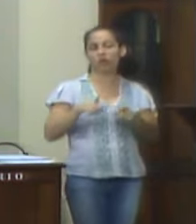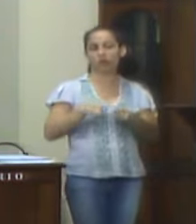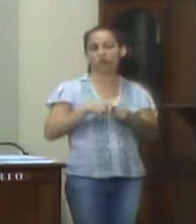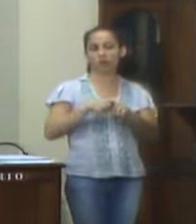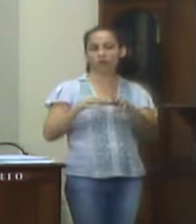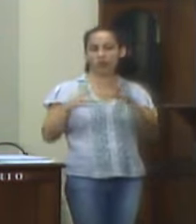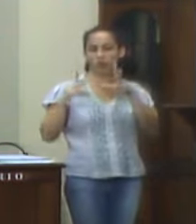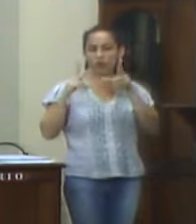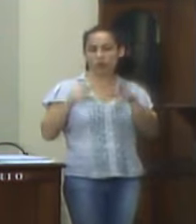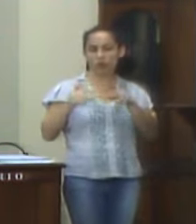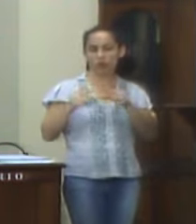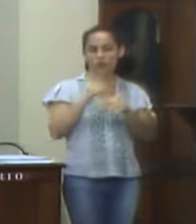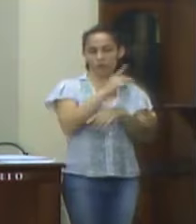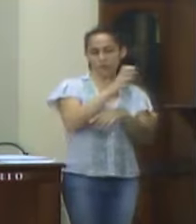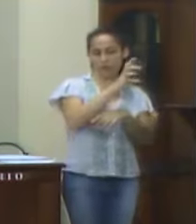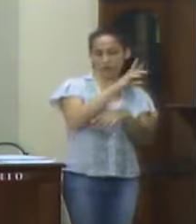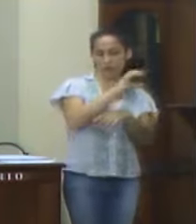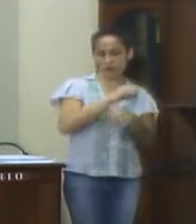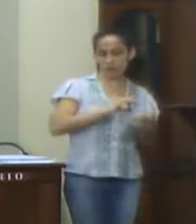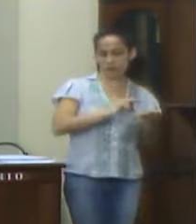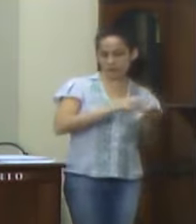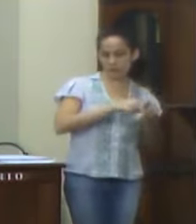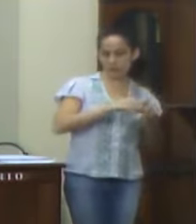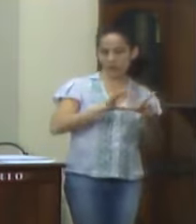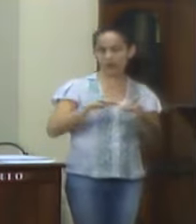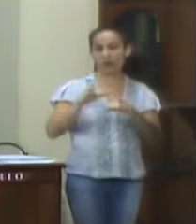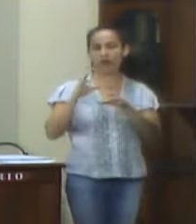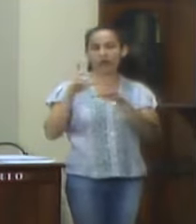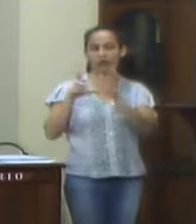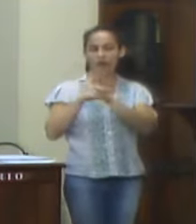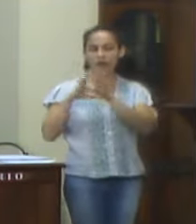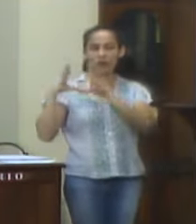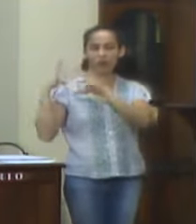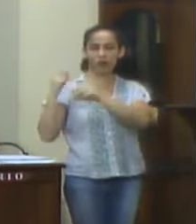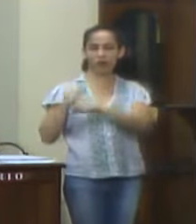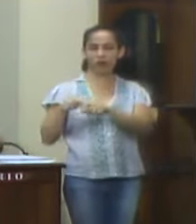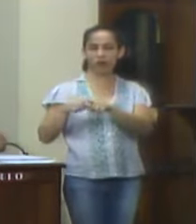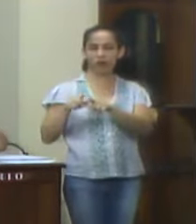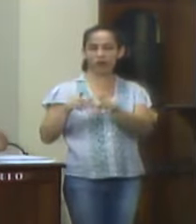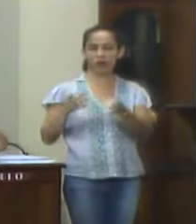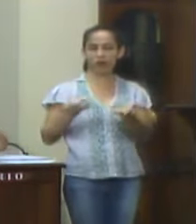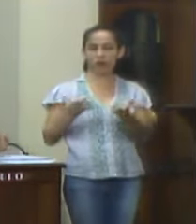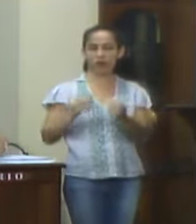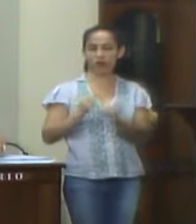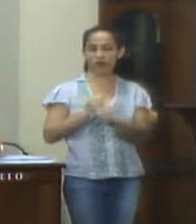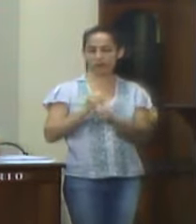plano plurianual, lei de diretrizes orçamentárias e a lei orçamentária anual.